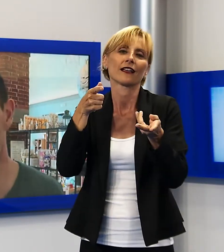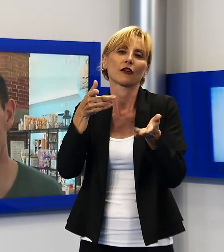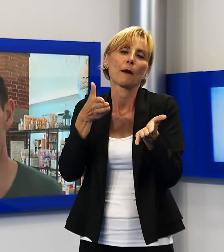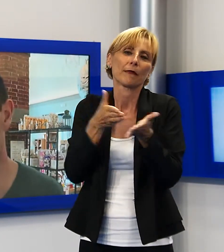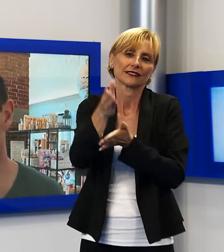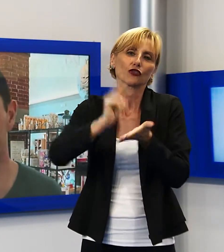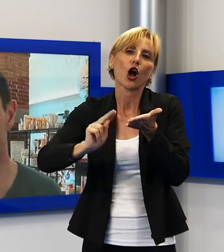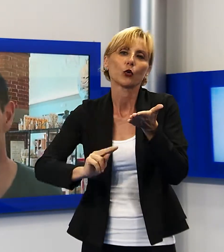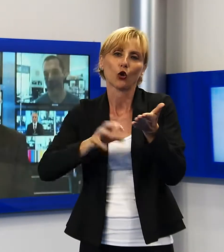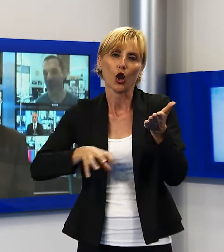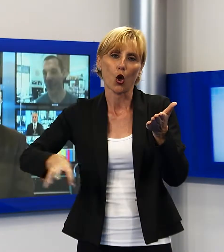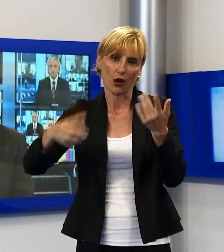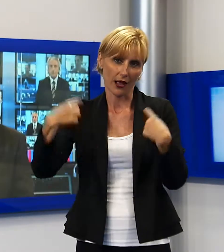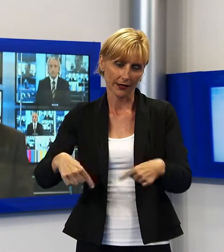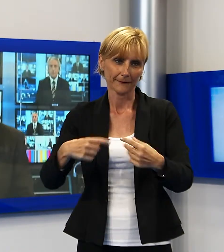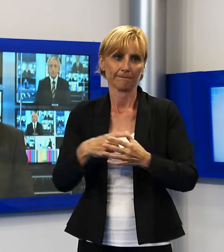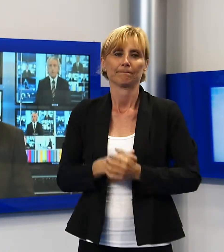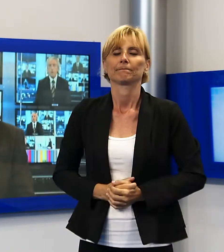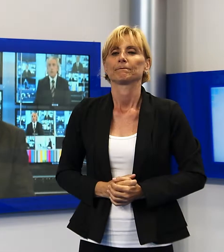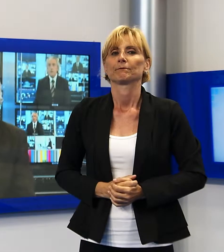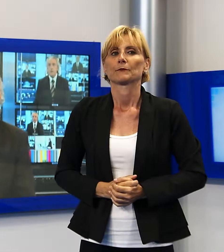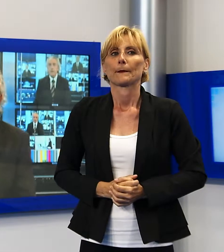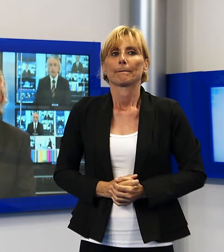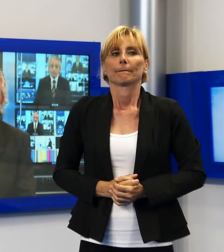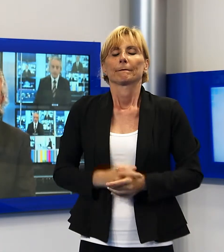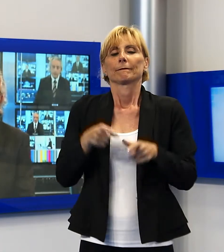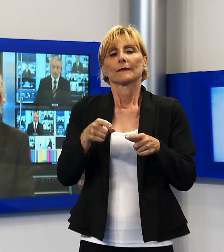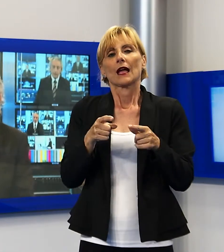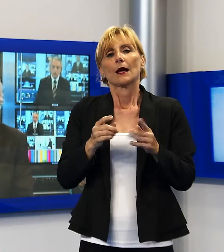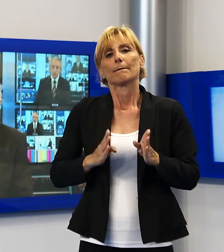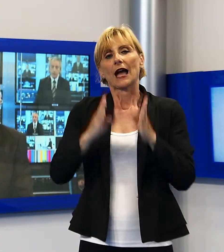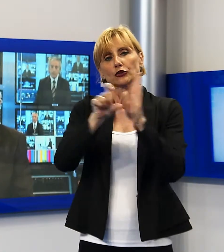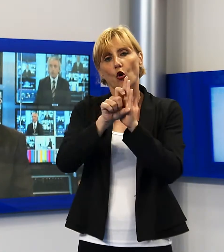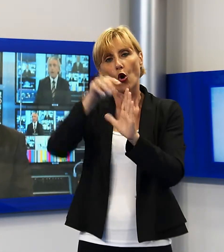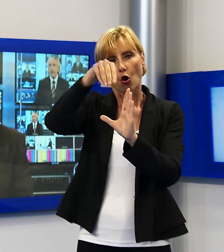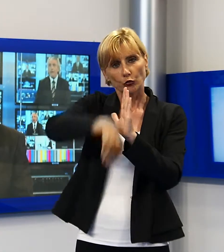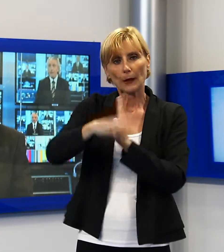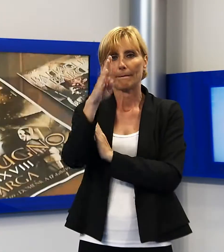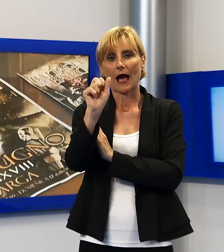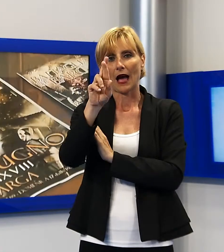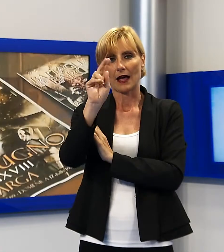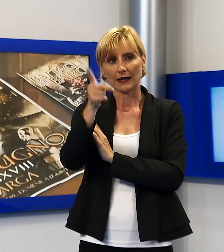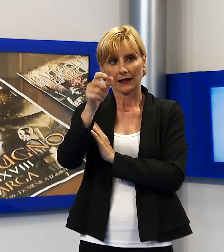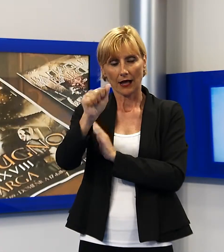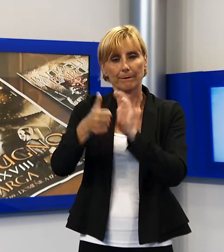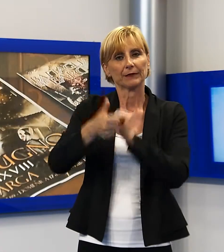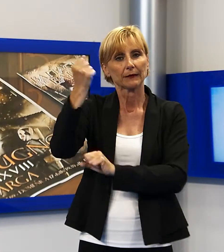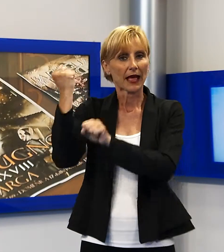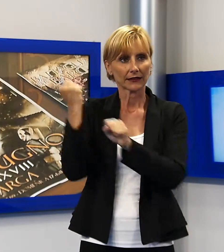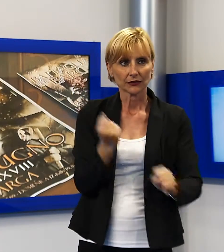locali. È stata presentata presso il Palazzo Comunale di Barga la prima edizione della Battaglia